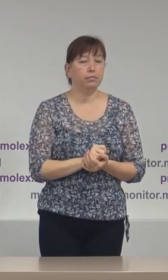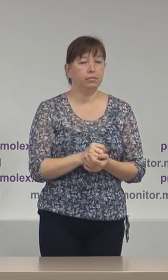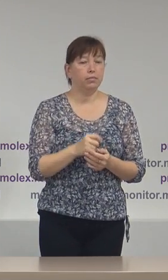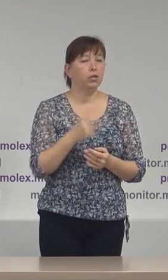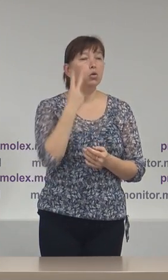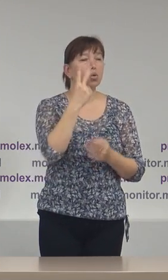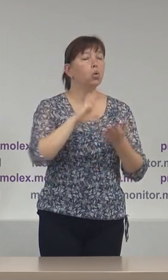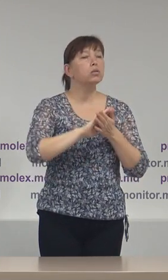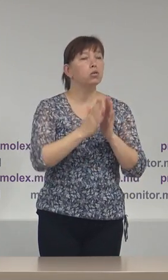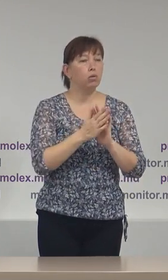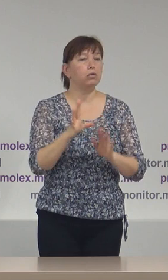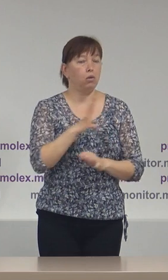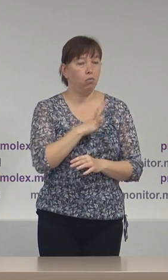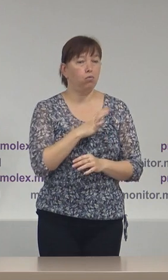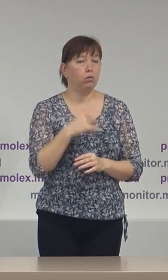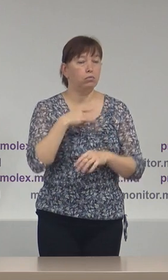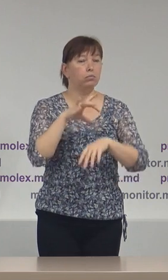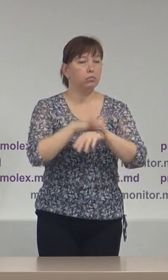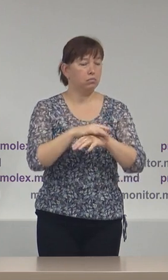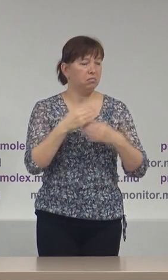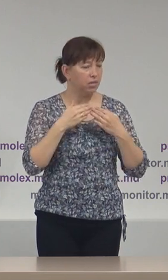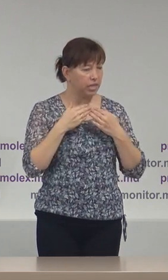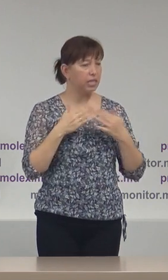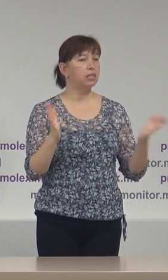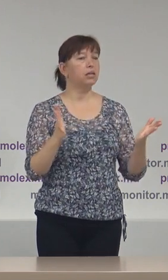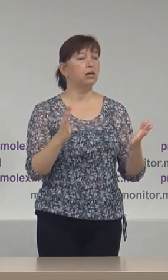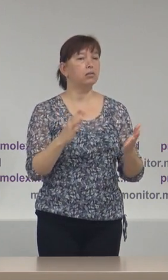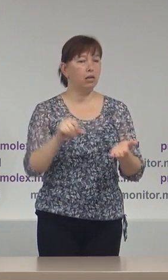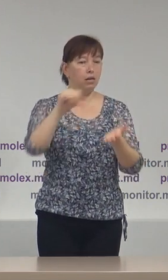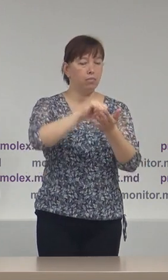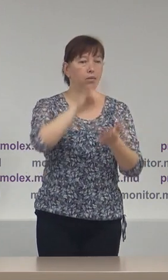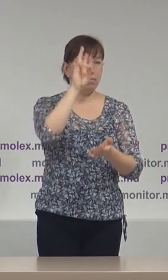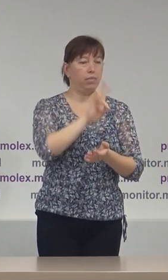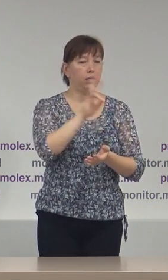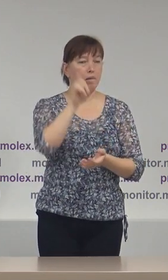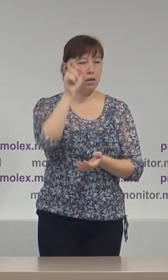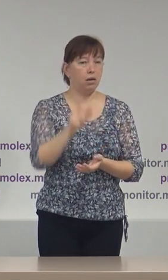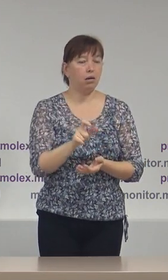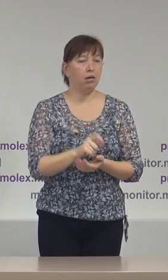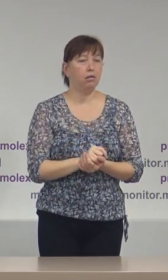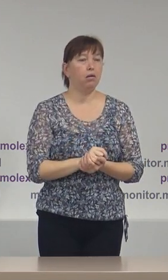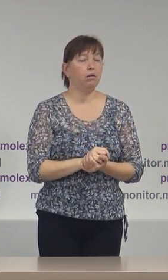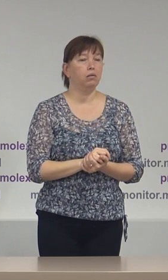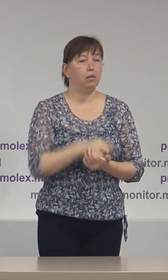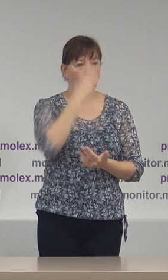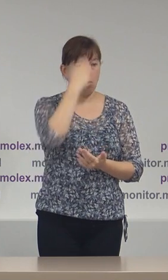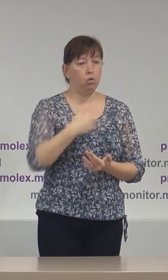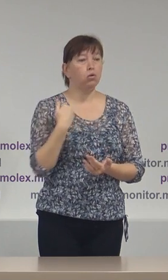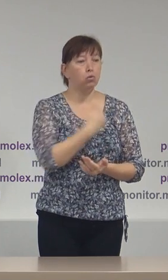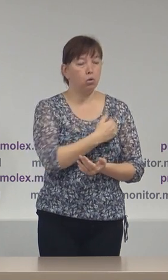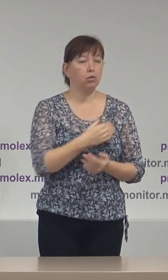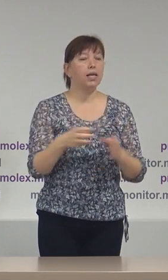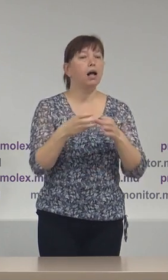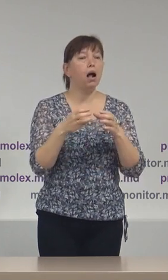puțin două situații am atestat deschis implicarea reprezentanților bisericii ortodoxe în campanie